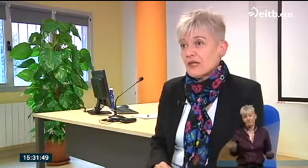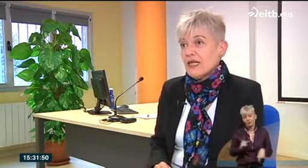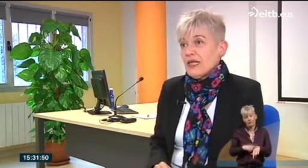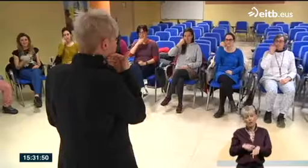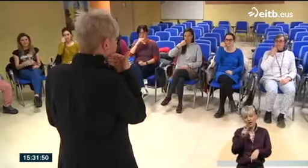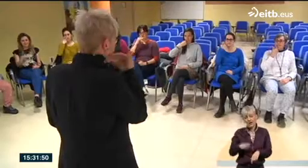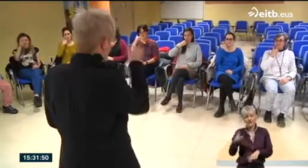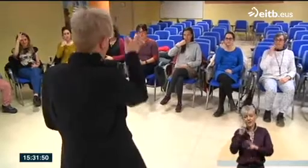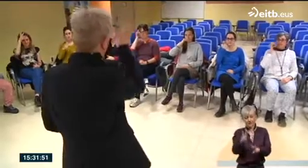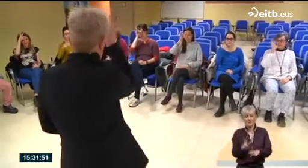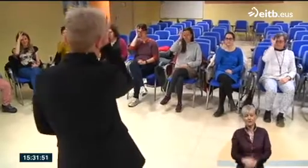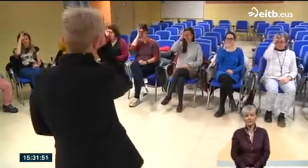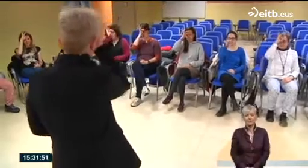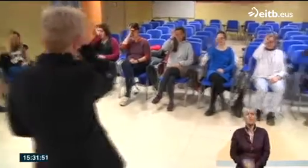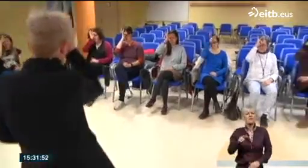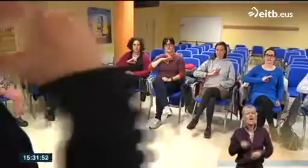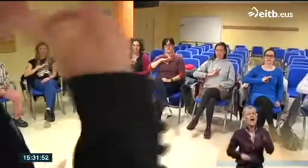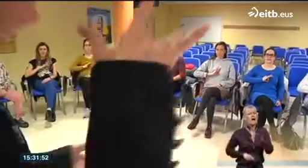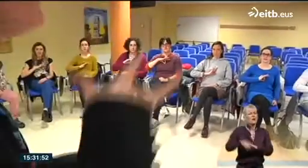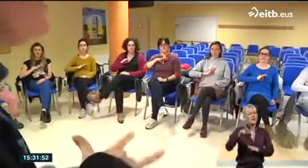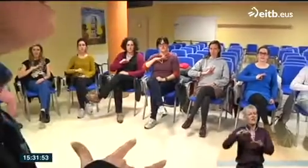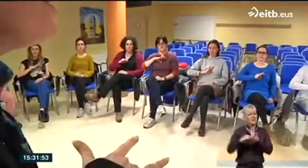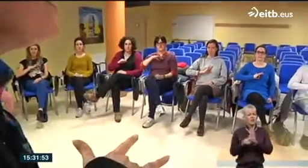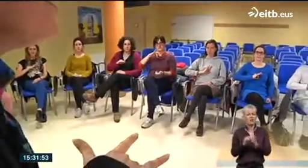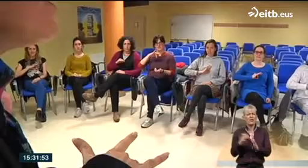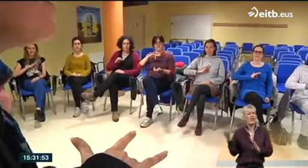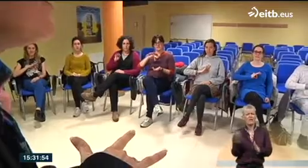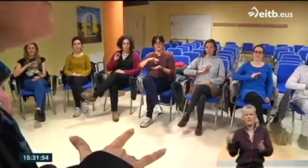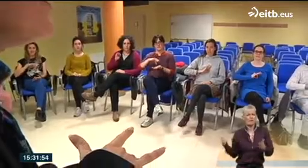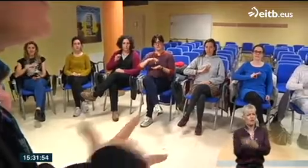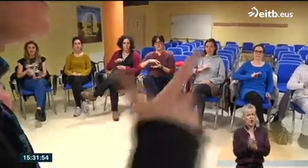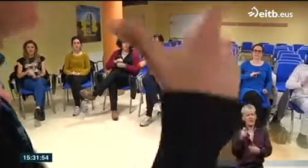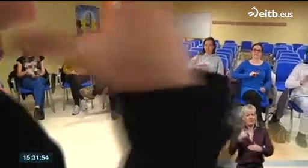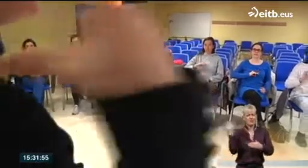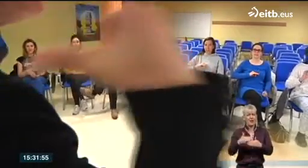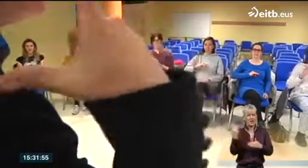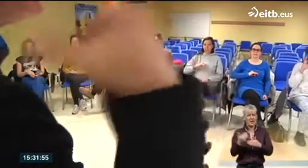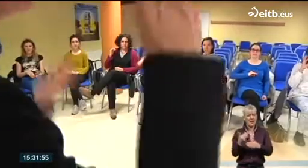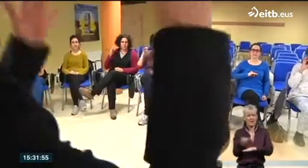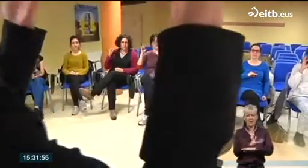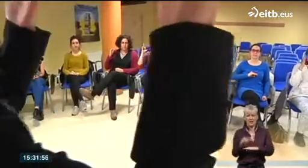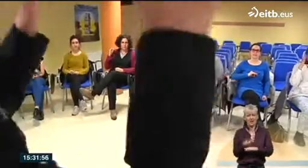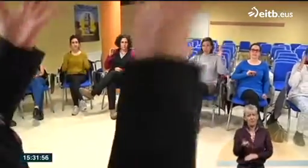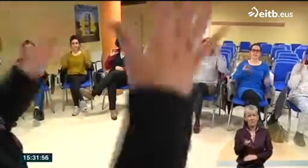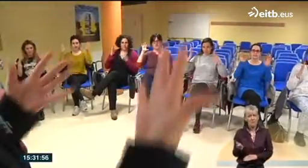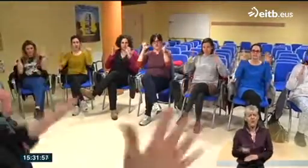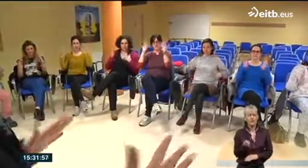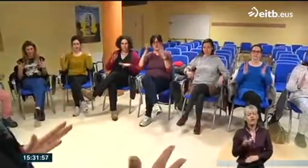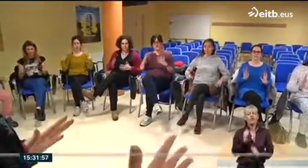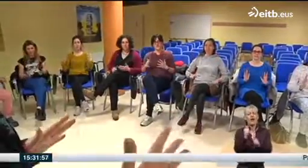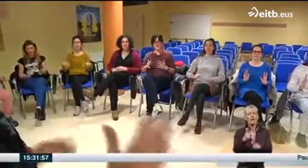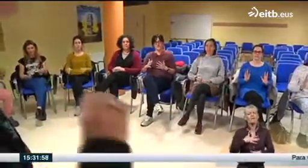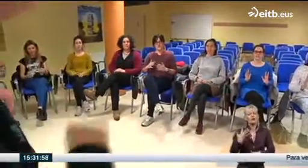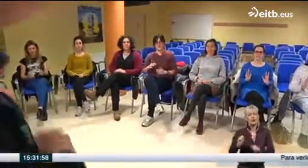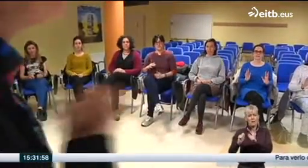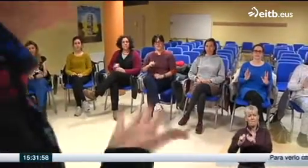gente lo ve. Será el avance tecnológico el que ayude a borrar esta brecha digital. Los mandos de los nuevos televisores ofrecerán la posibilidad de aumentar